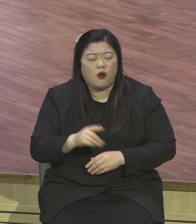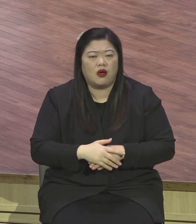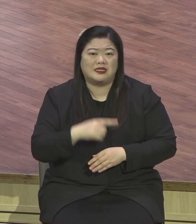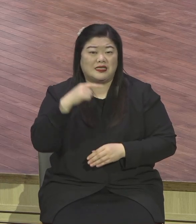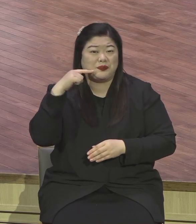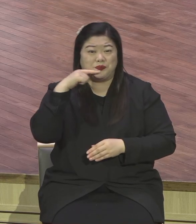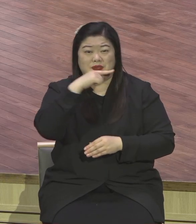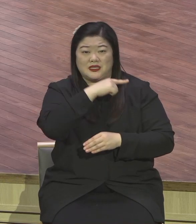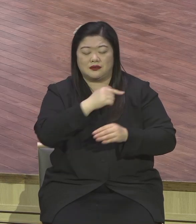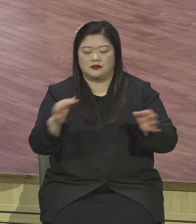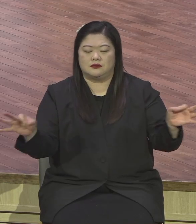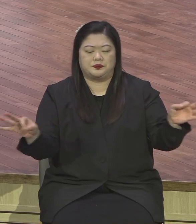헌당 예배